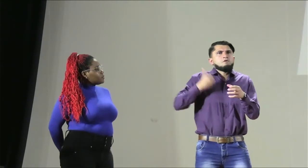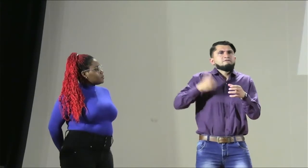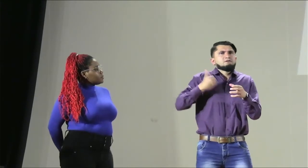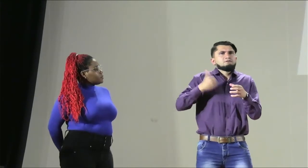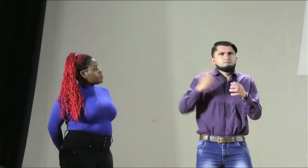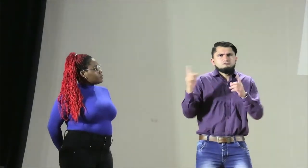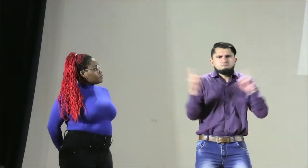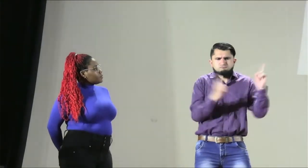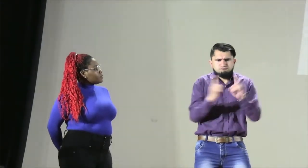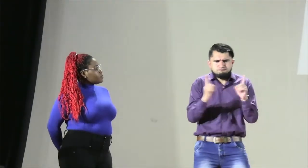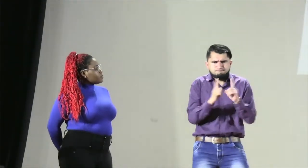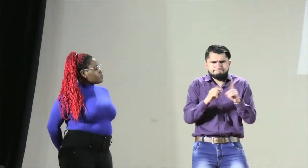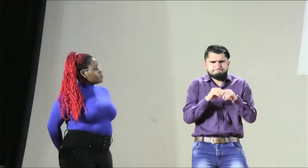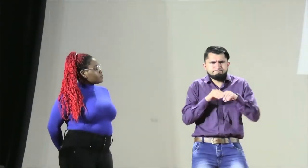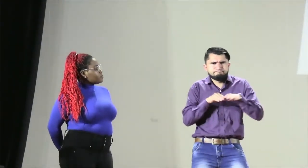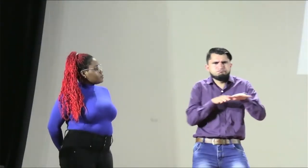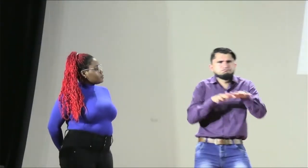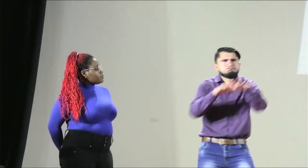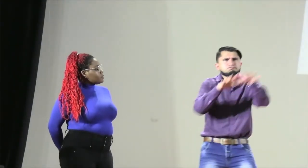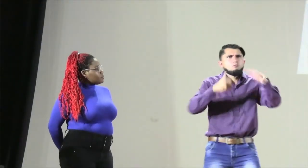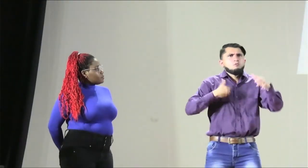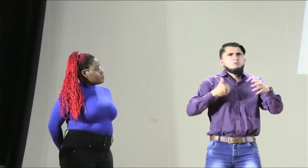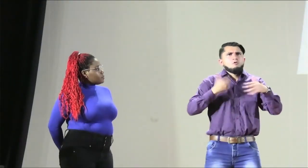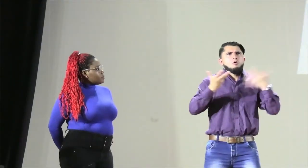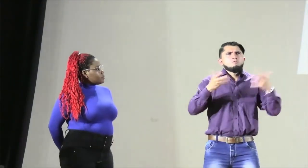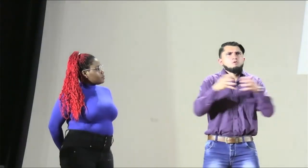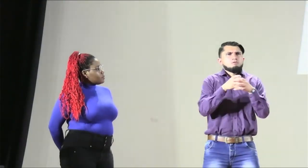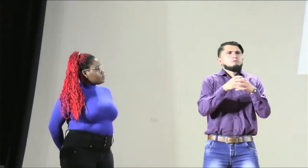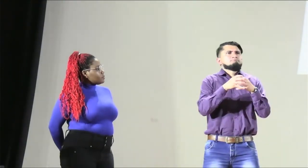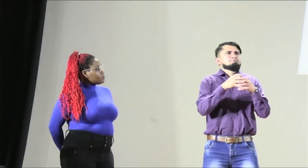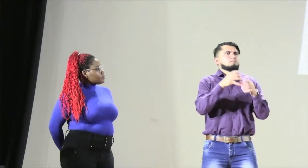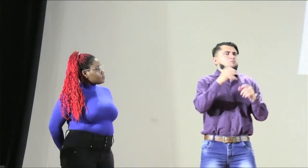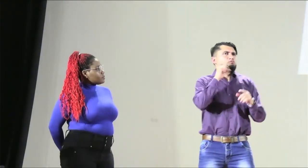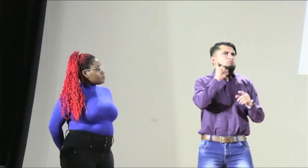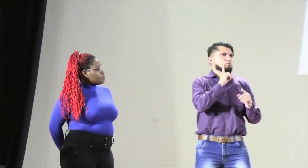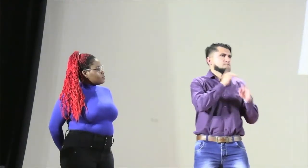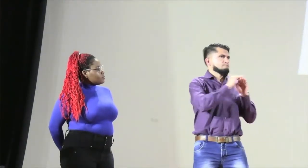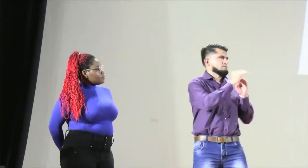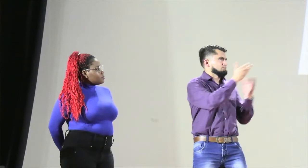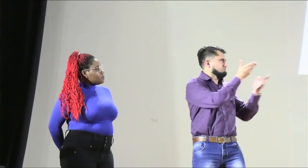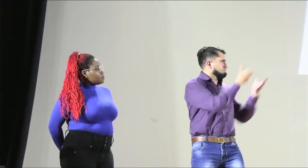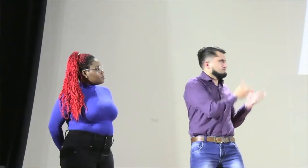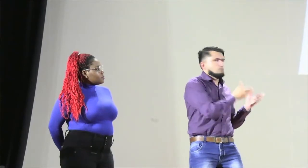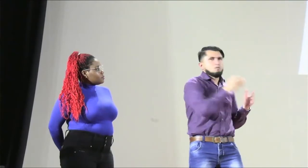Este panel tratará sobre el movimiento asociativo en la juventud.